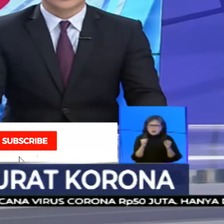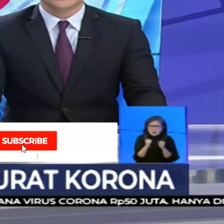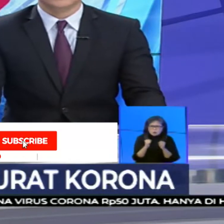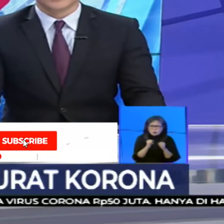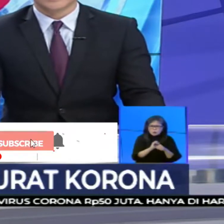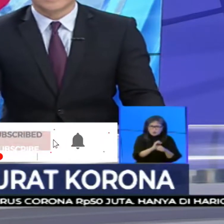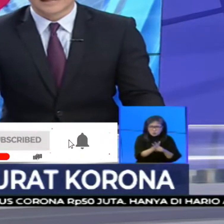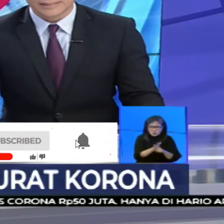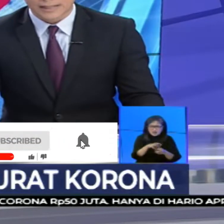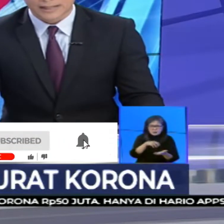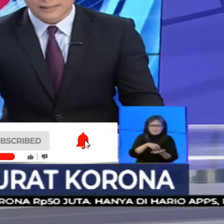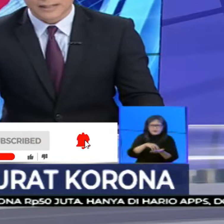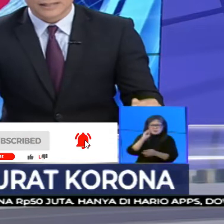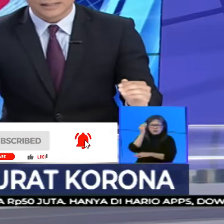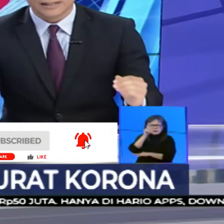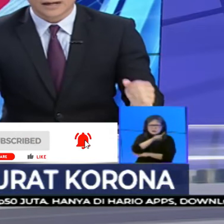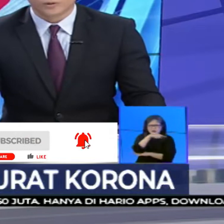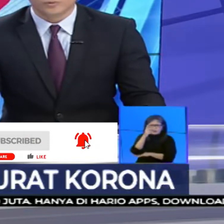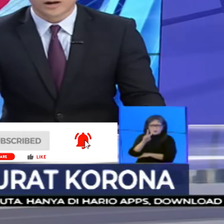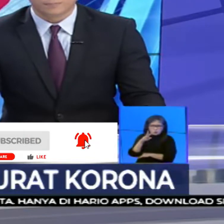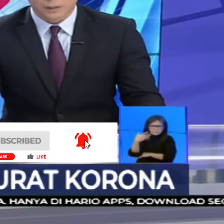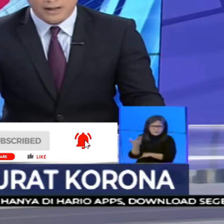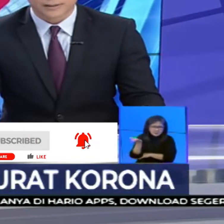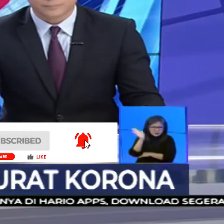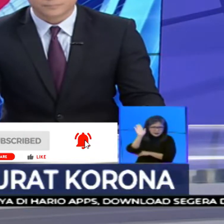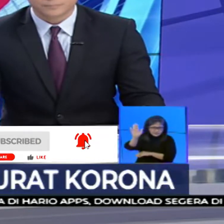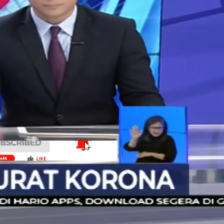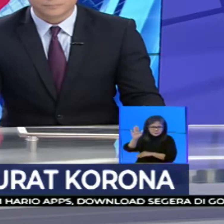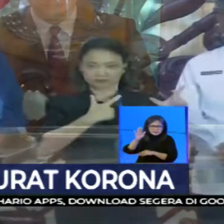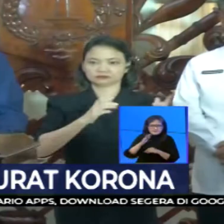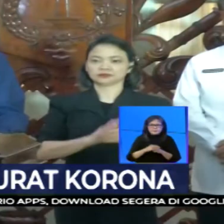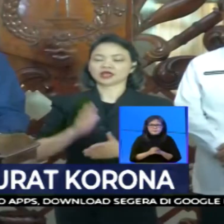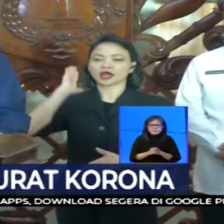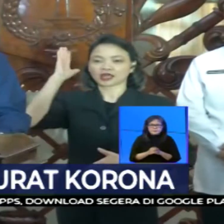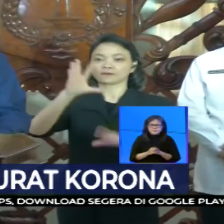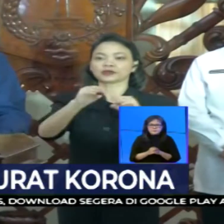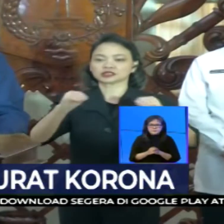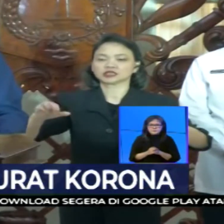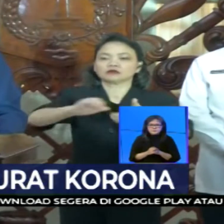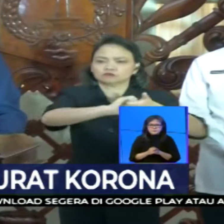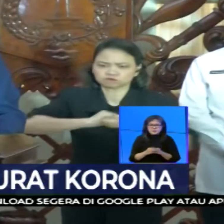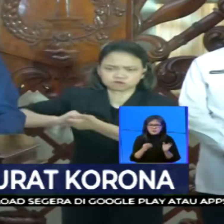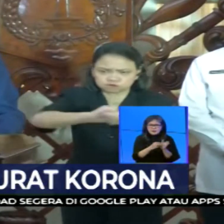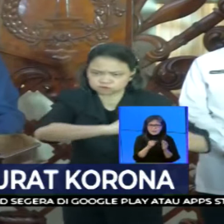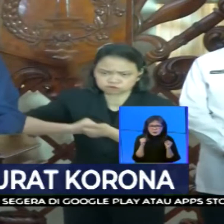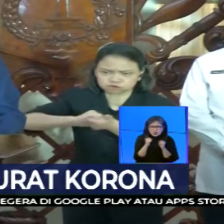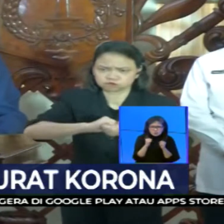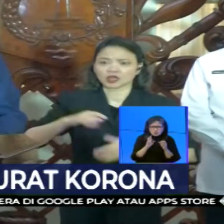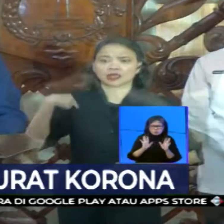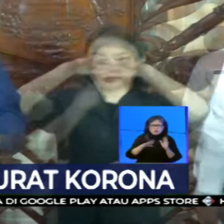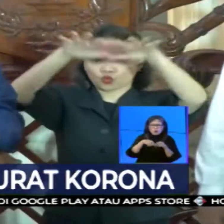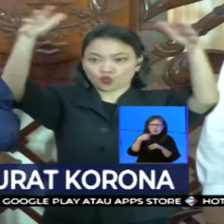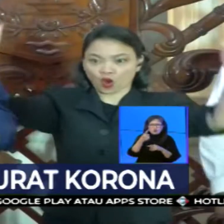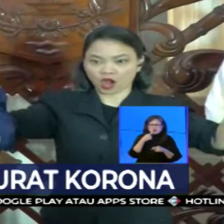corona di wilayah DKI Jakarta hingga 2 pekan. Status tanggap darurat dikeluarkan seiring dengan